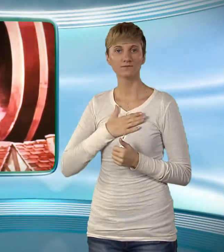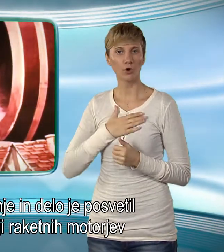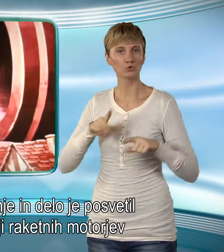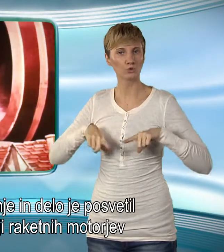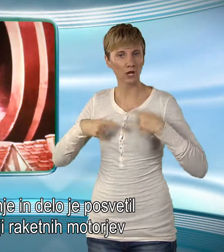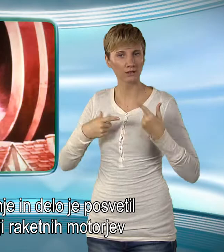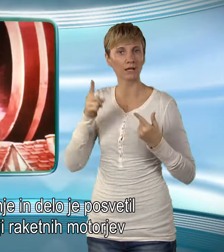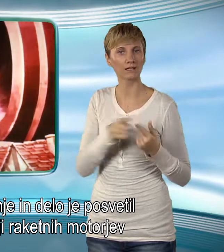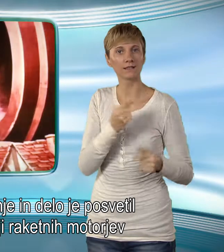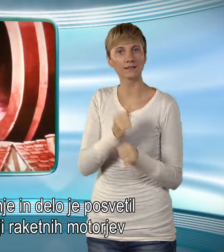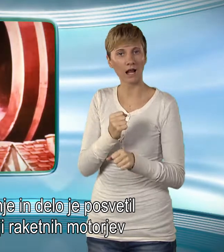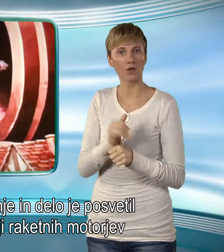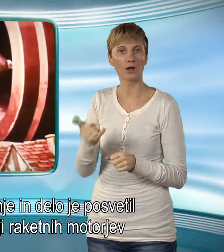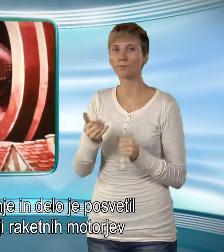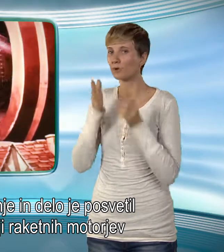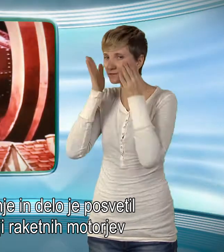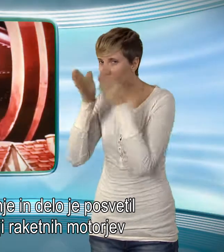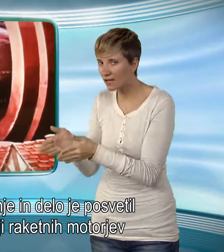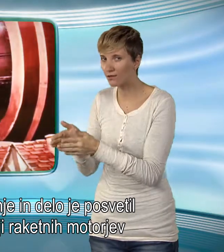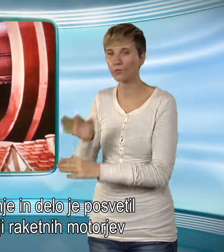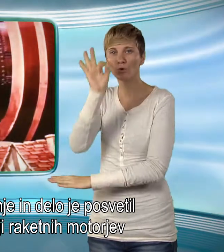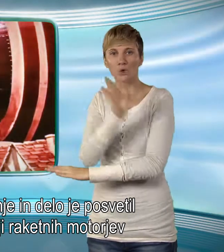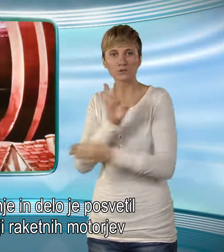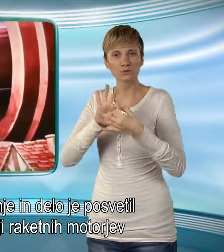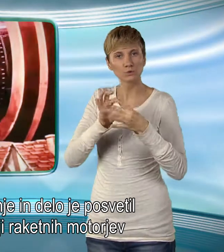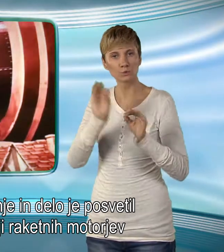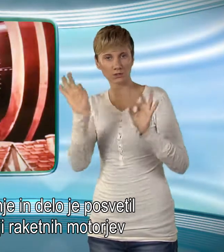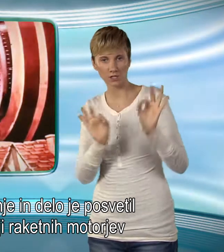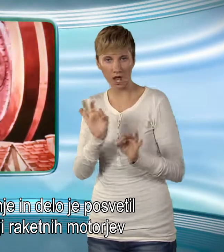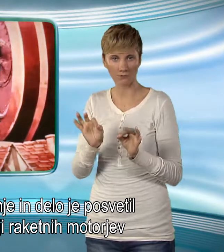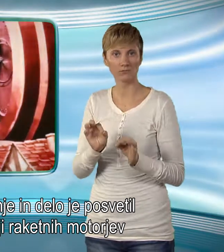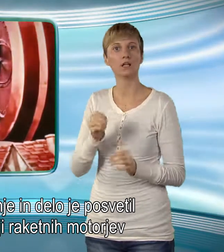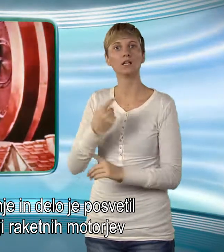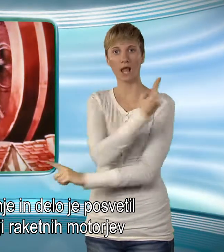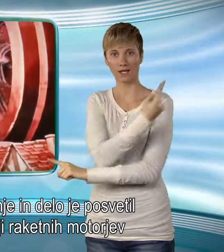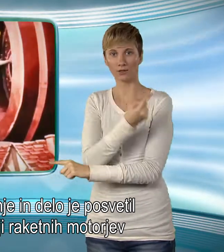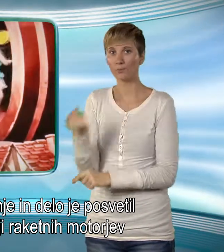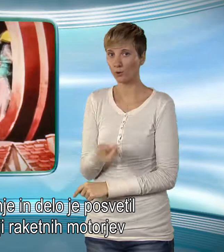Svoje življenje in delo je posvetil konstrukciji raketnih motorjev za let v Vesolje.